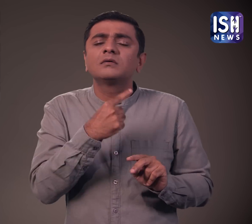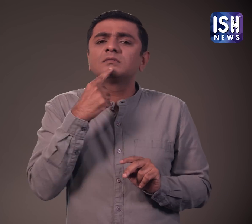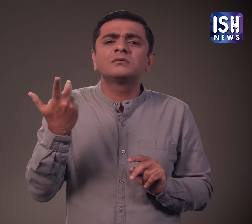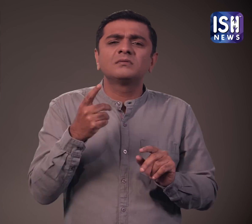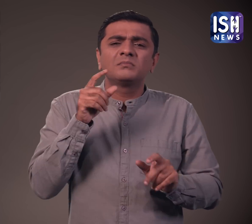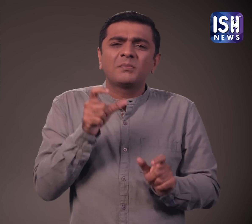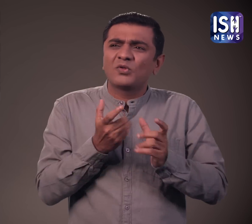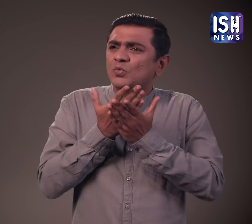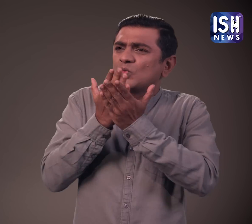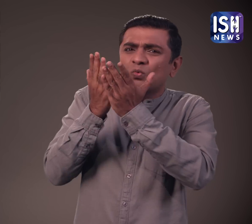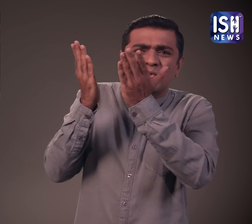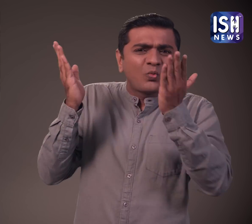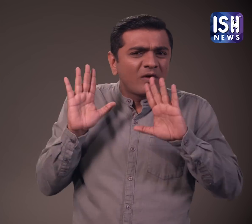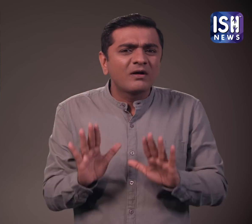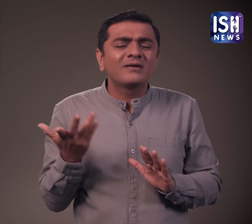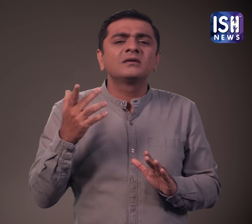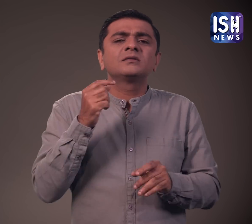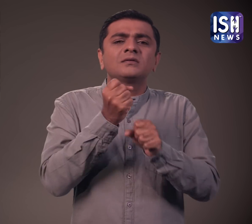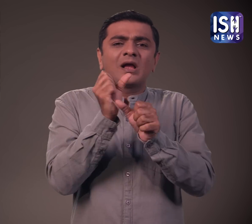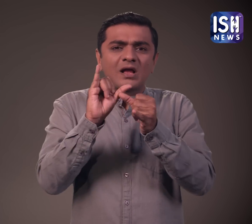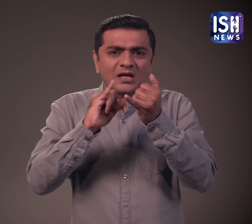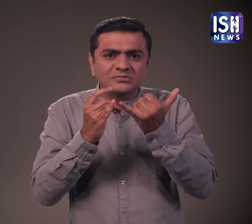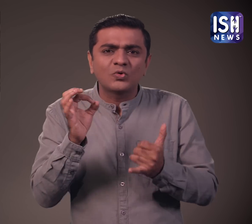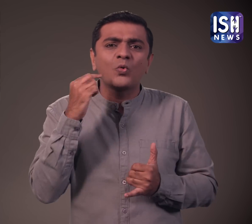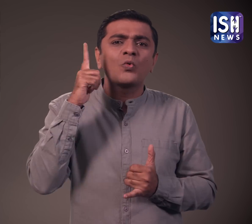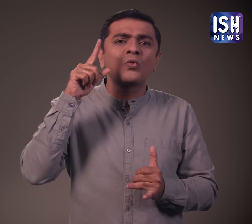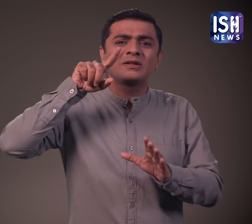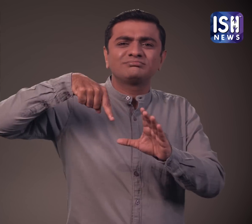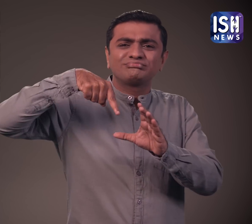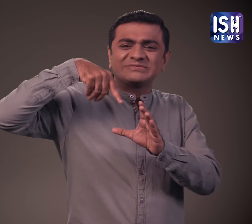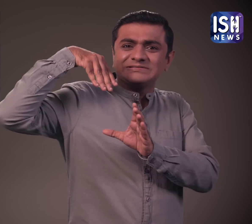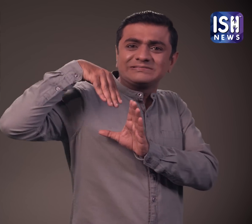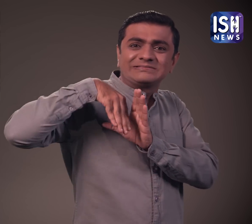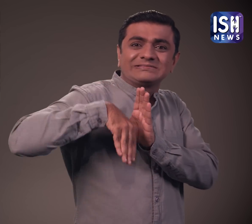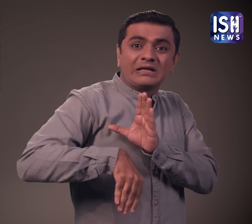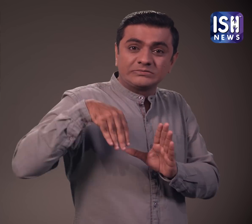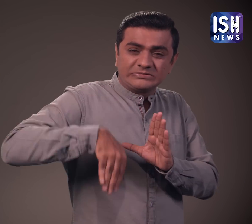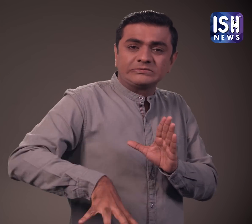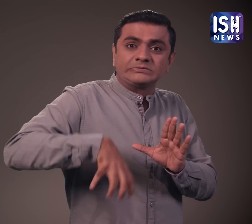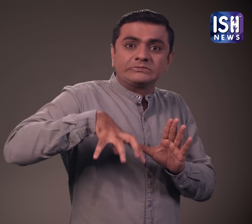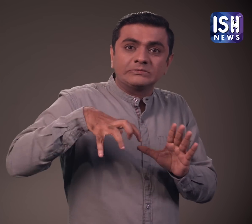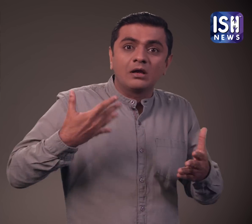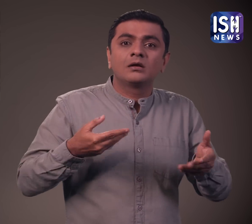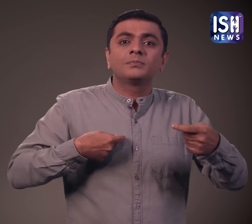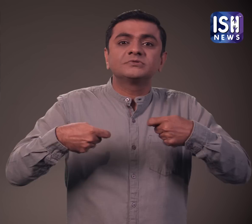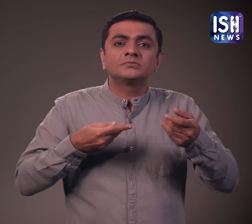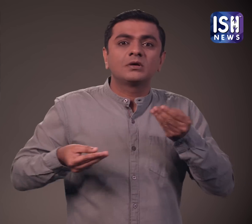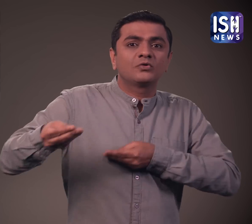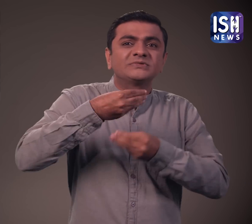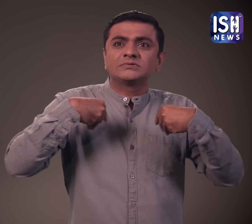उन्होंने ये भी कहा कि लोगों को तेल और गैस निशकर्शन का व्यवसाई करने की अनुमती दी